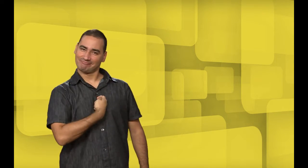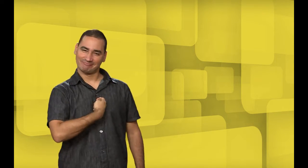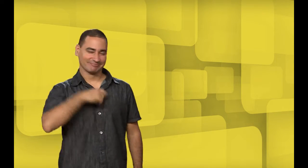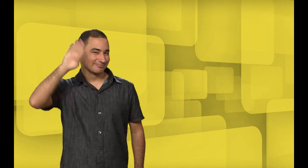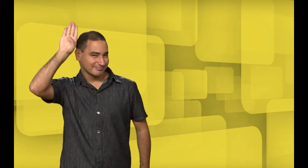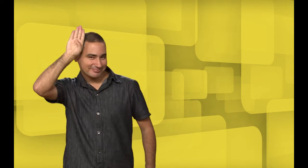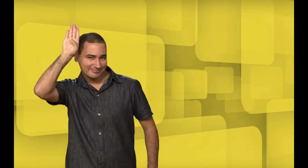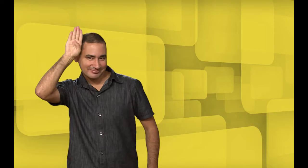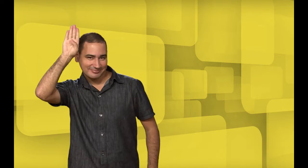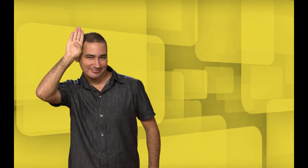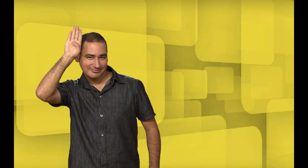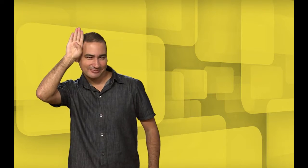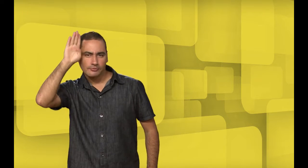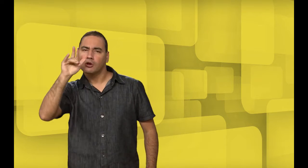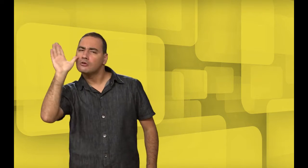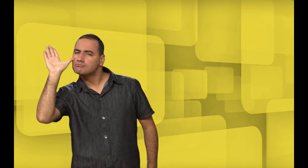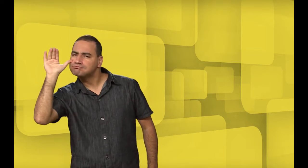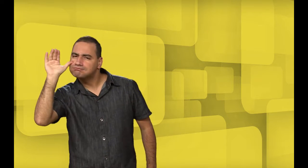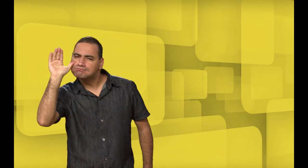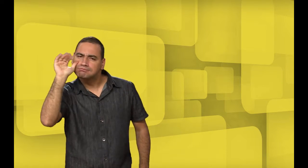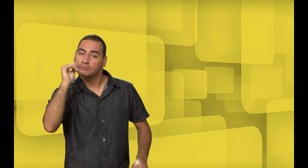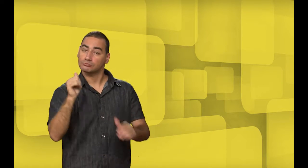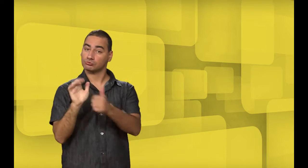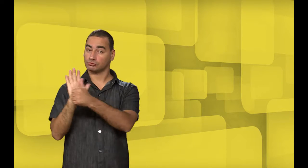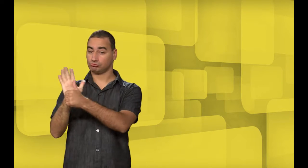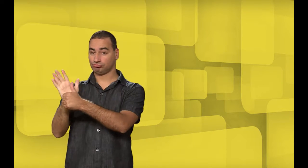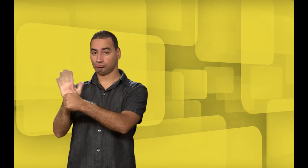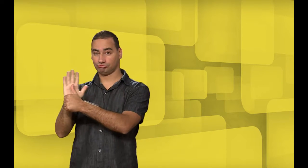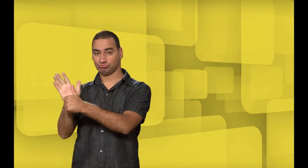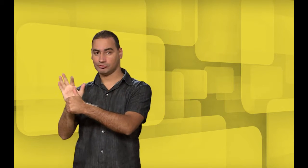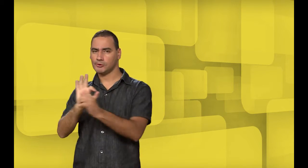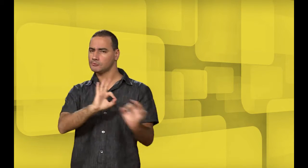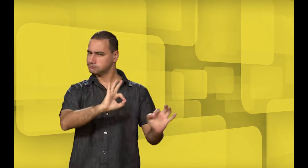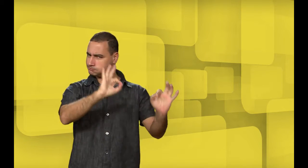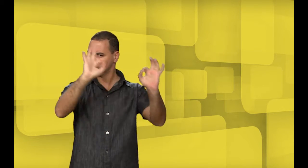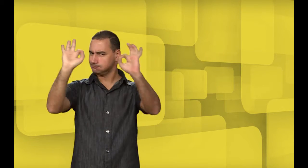esse. Assistiu o Curta Libras? Gostou?